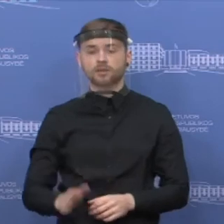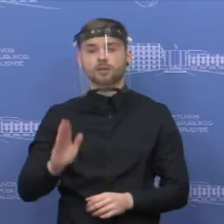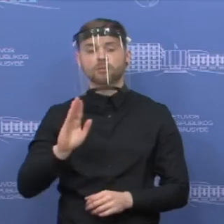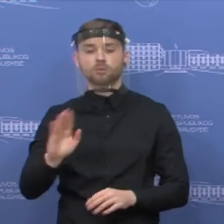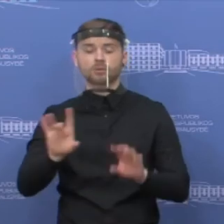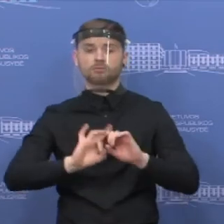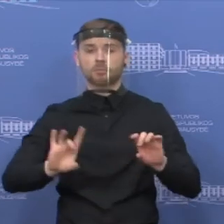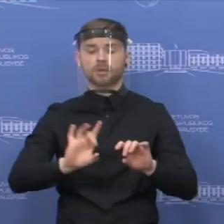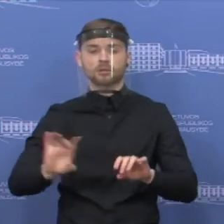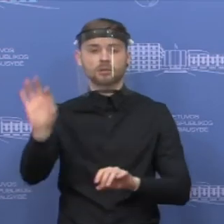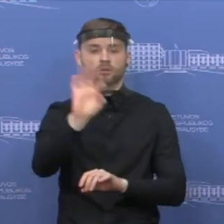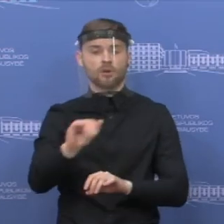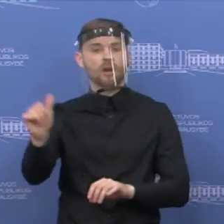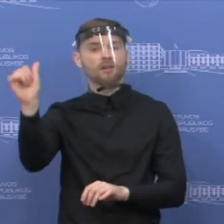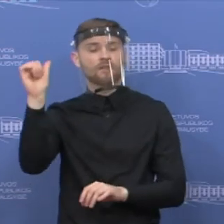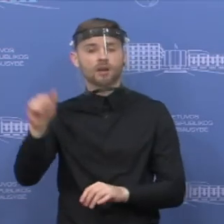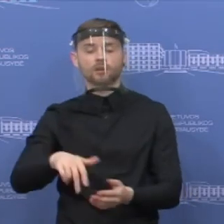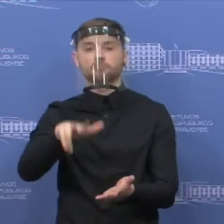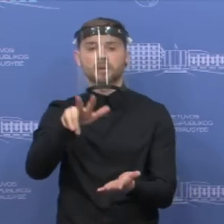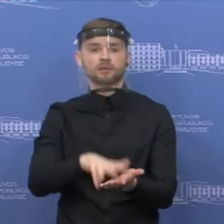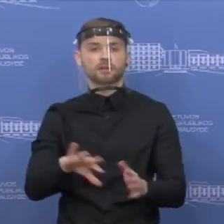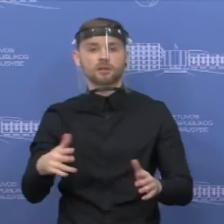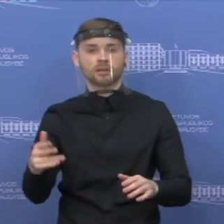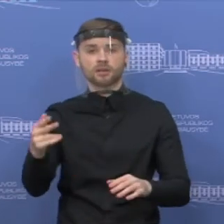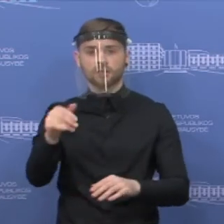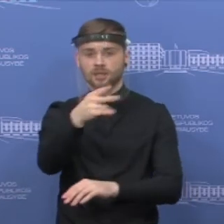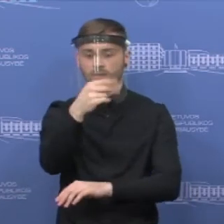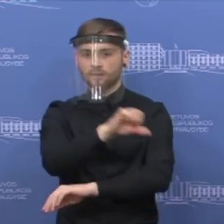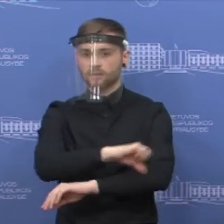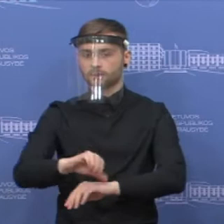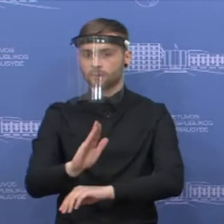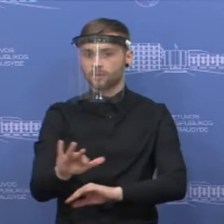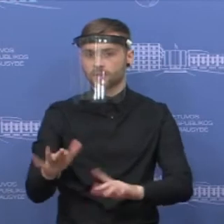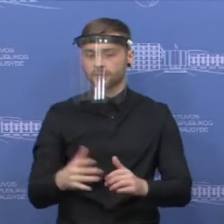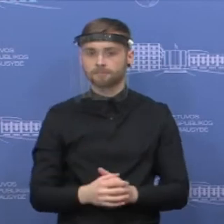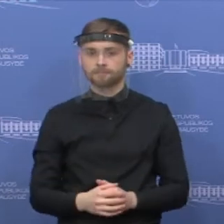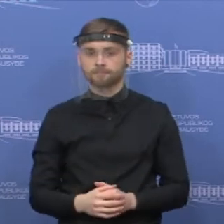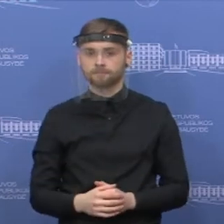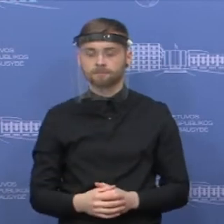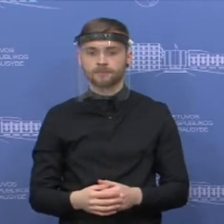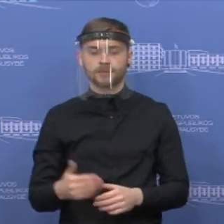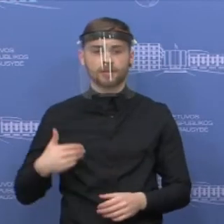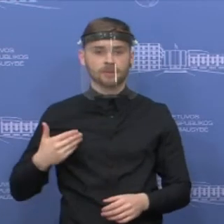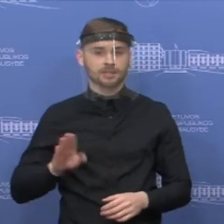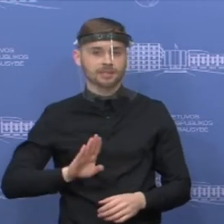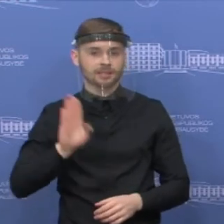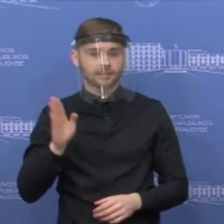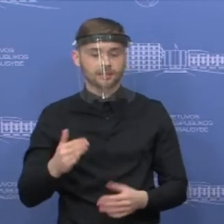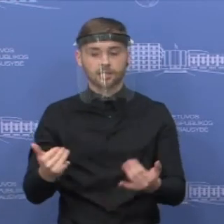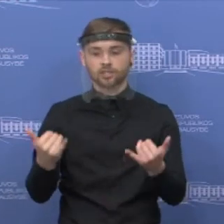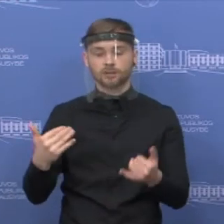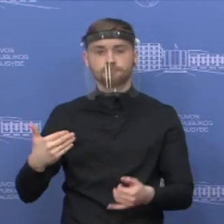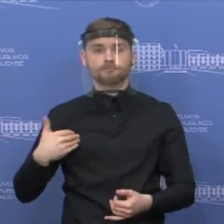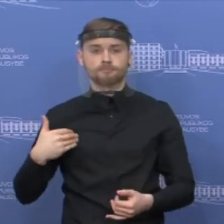Tai, kas buvo priimta vakar dėl judėjimo per sieną. Prašau, Rustano. Labas rytas. Šiandien pirmiausiai